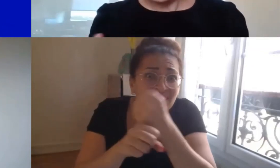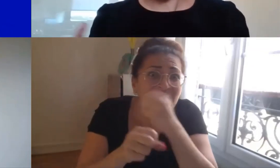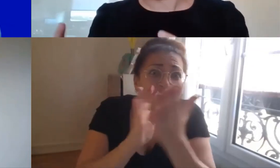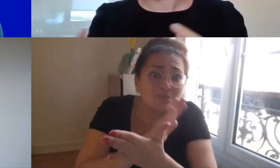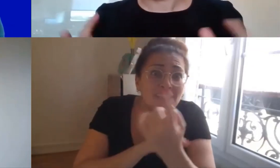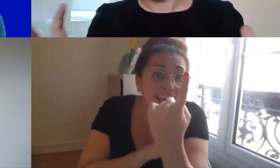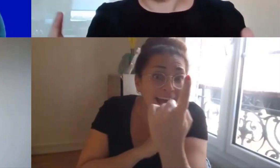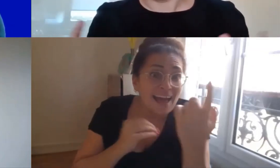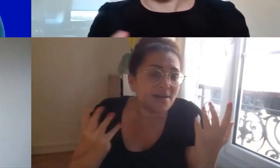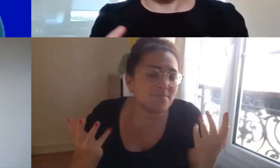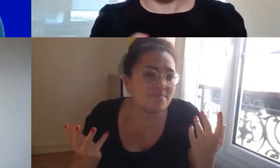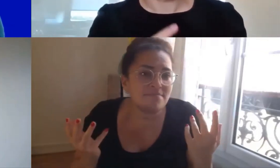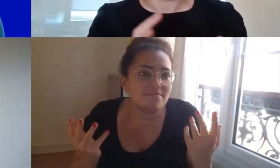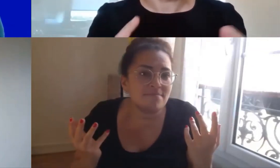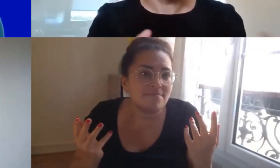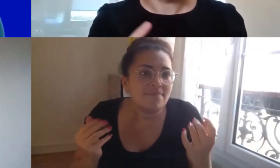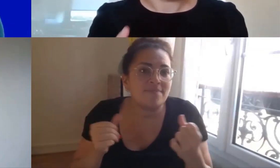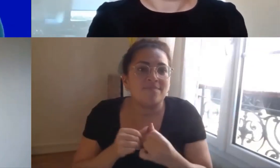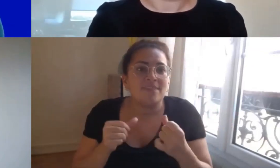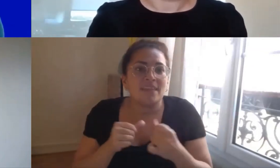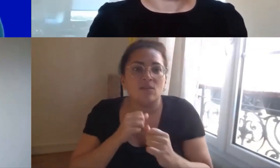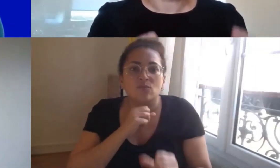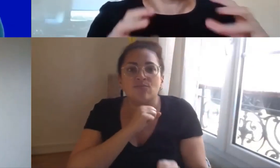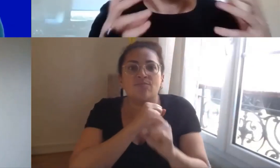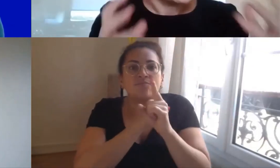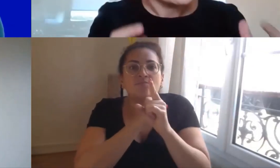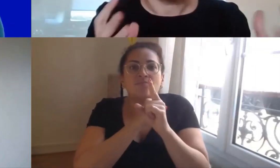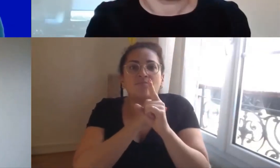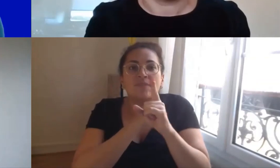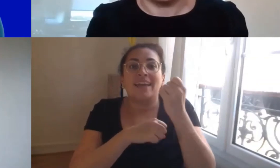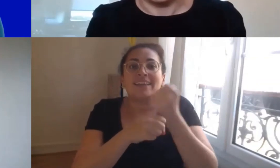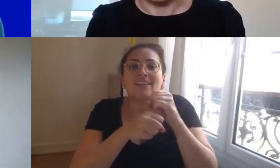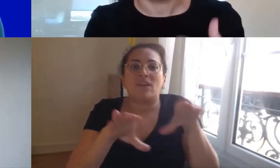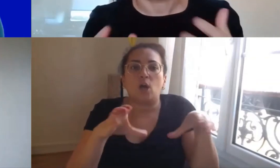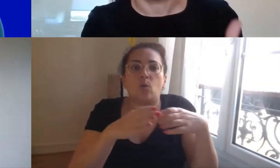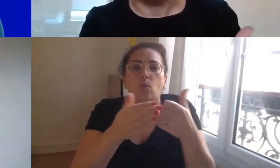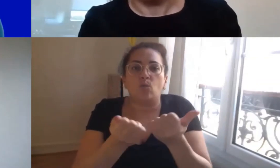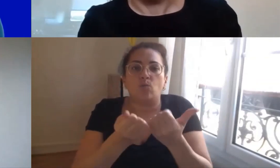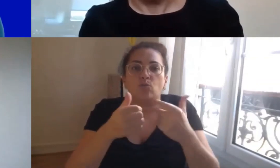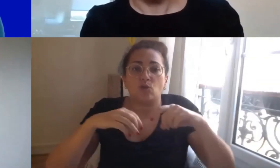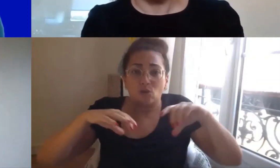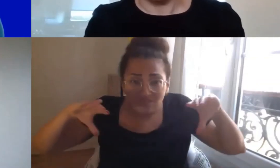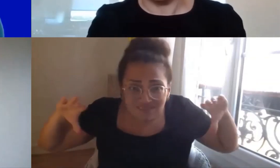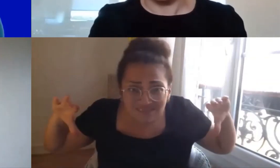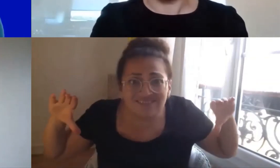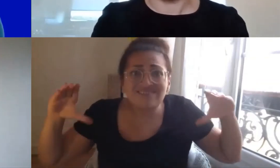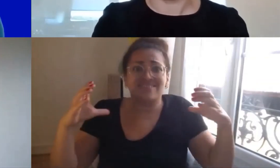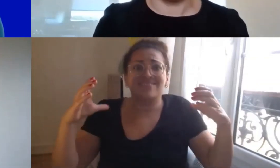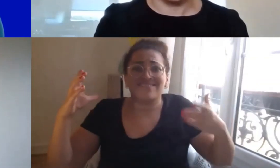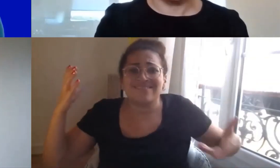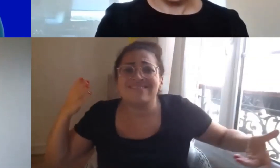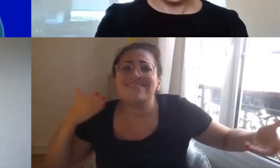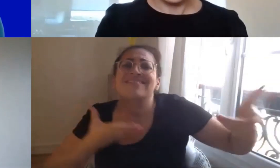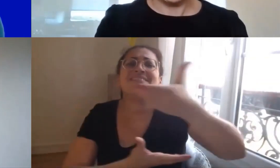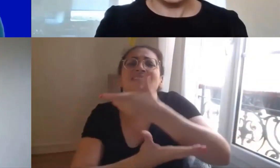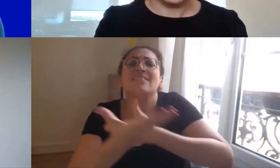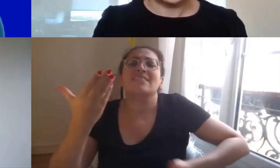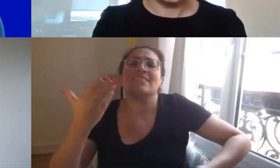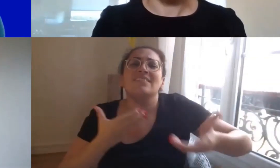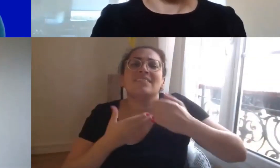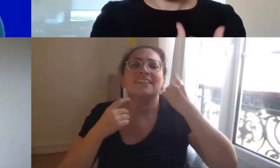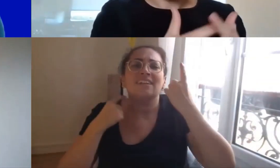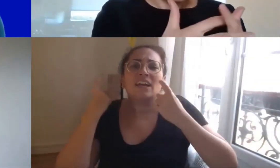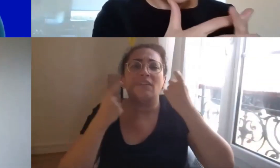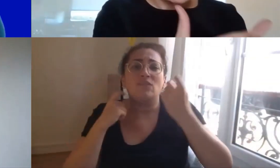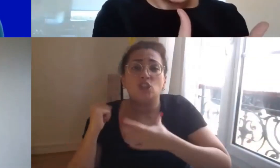plusieurs cellules plusieurs groupes de travail et enrichir la réflexion c'est ça aussi que nous souhaitons mettre en place avec nos